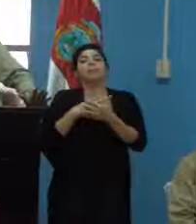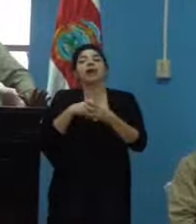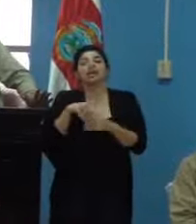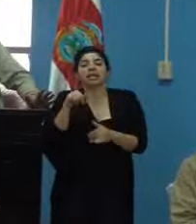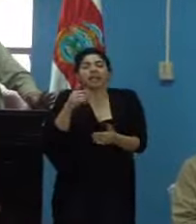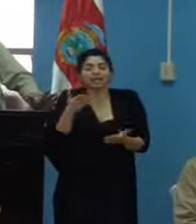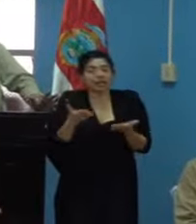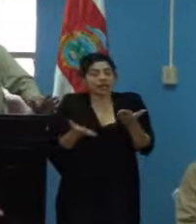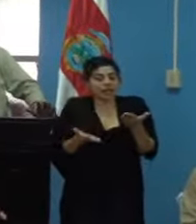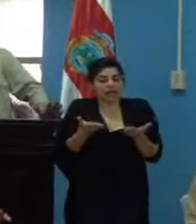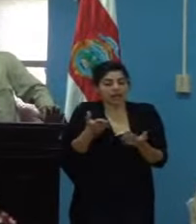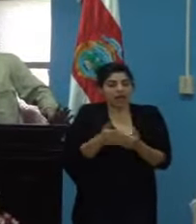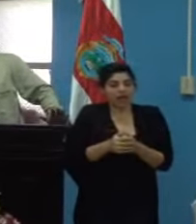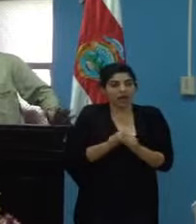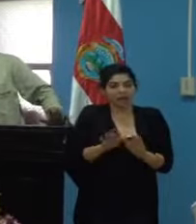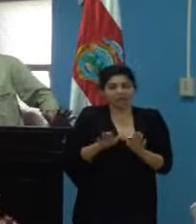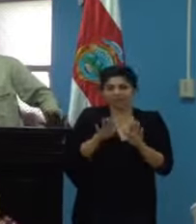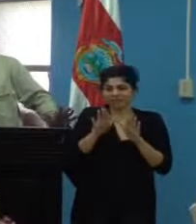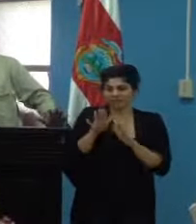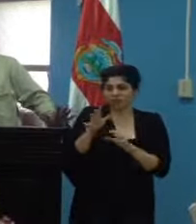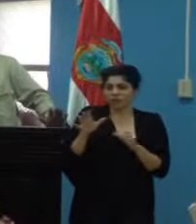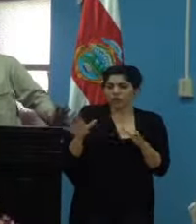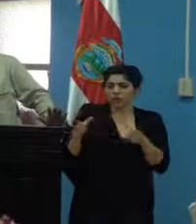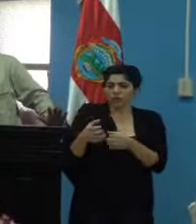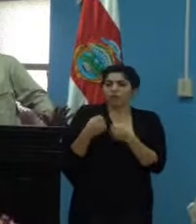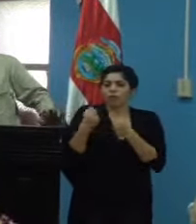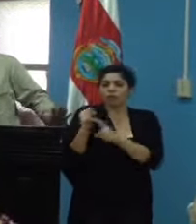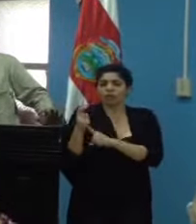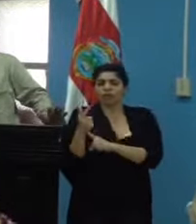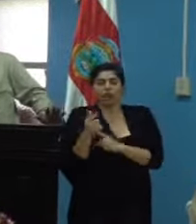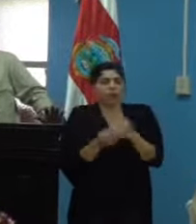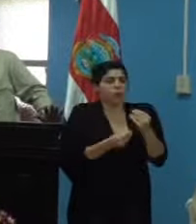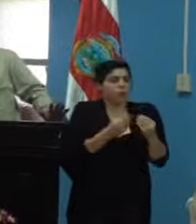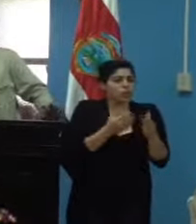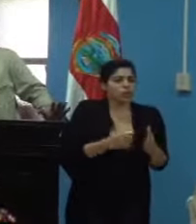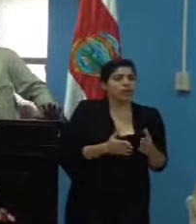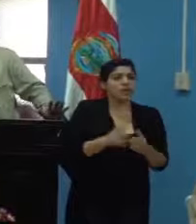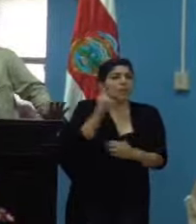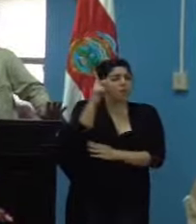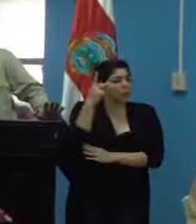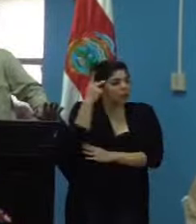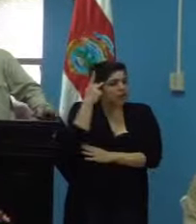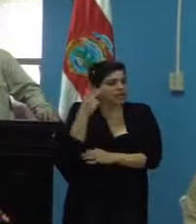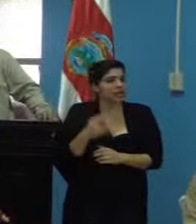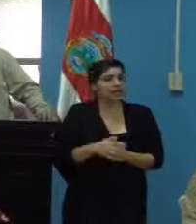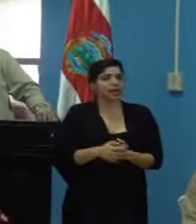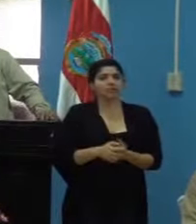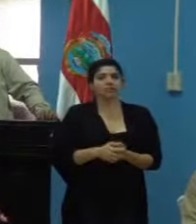Este timblado extraordinario de fuerzas sociales, productivas, políticas,